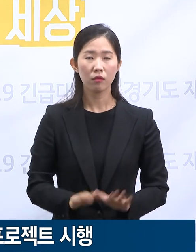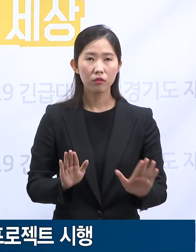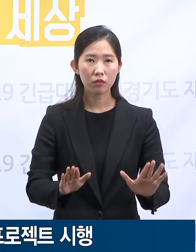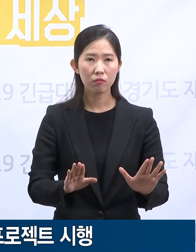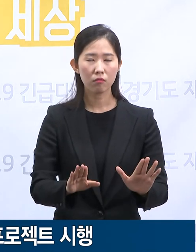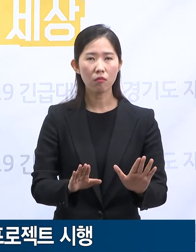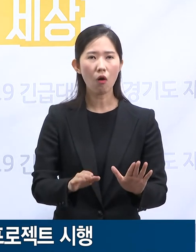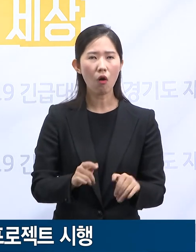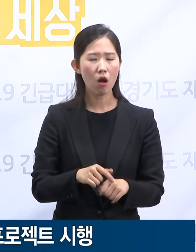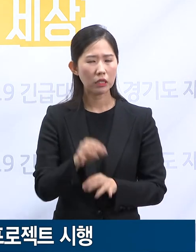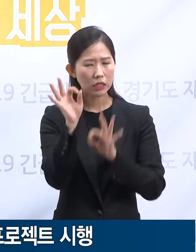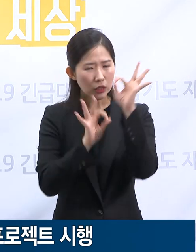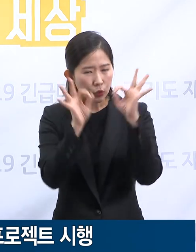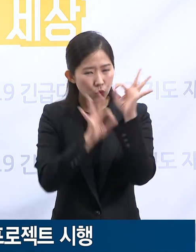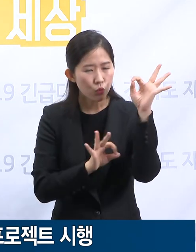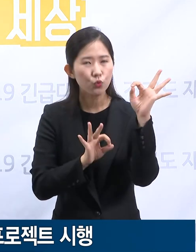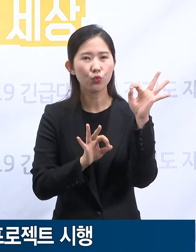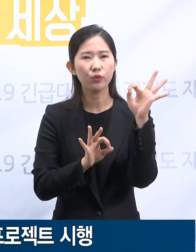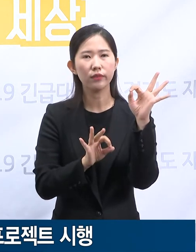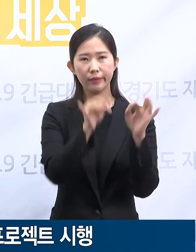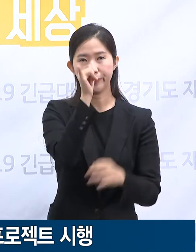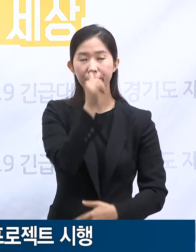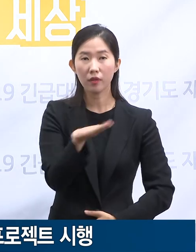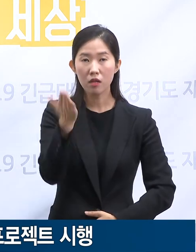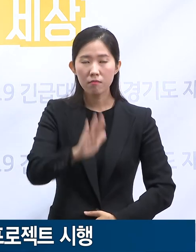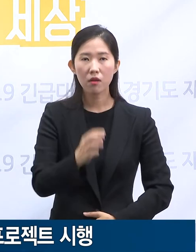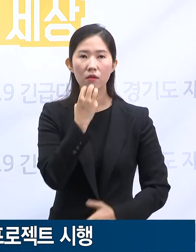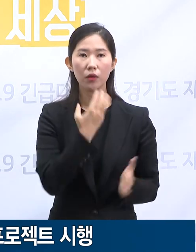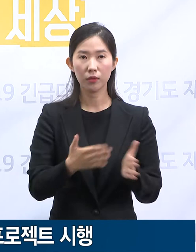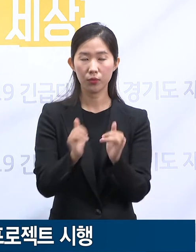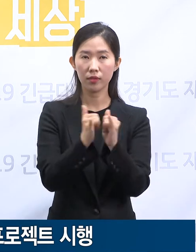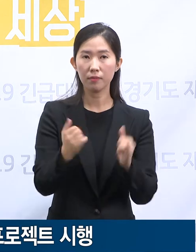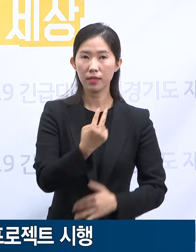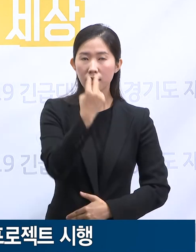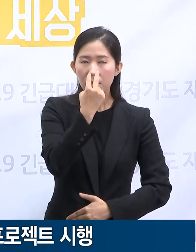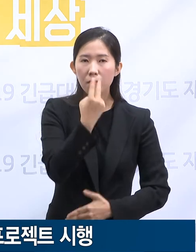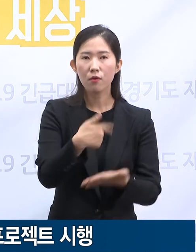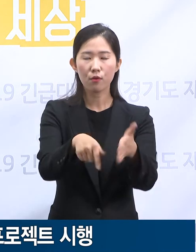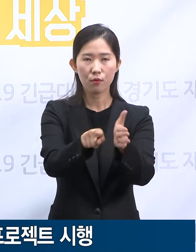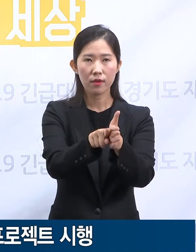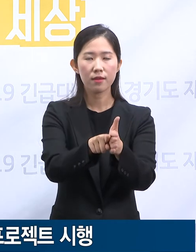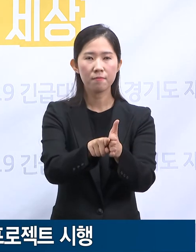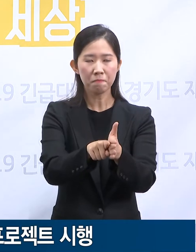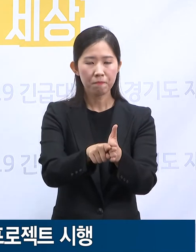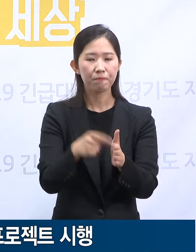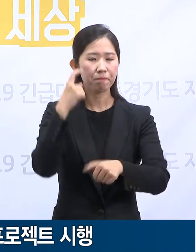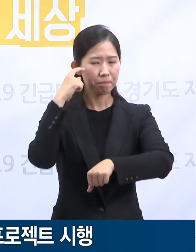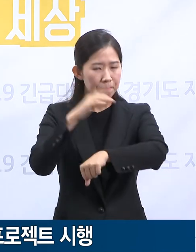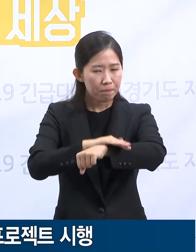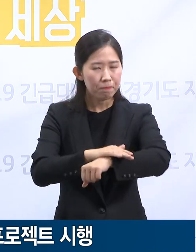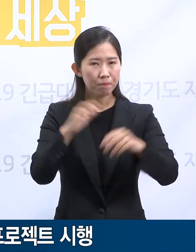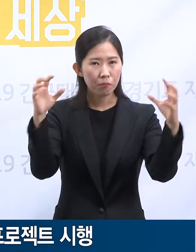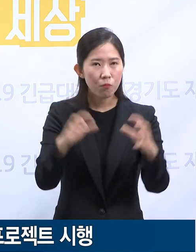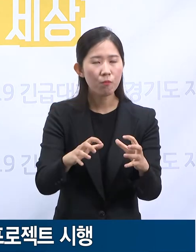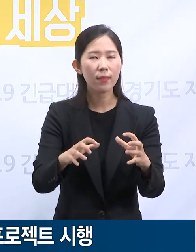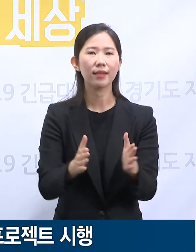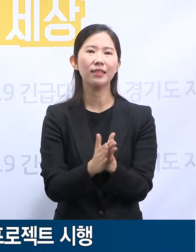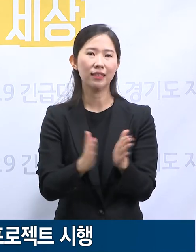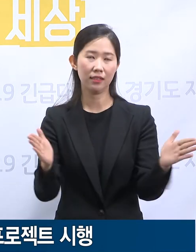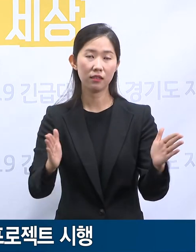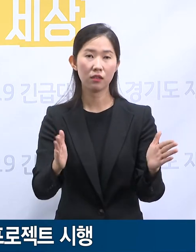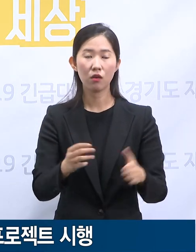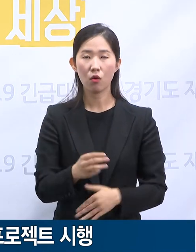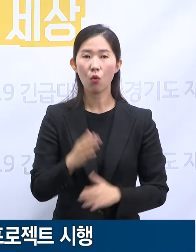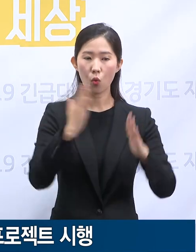오류가 있을 수도 있지만 도민의 생명을 지키기 위해 다같이 지혜를 모으고 용기를 내어 시작한 첫걸음입니다. 공공과